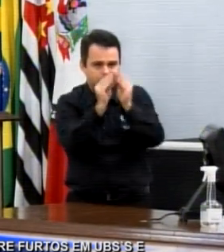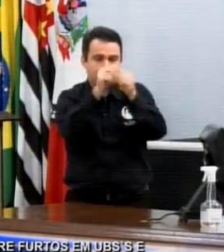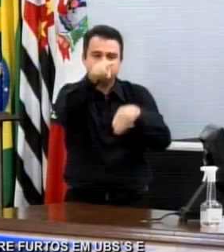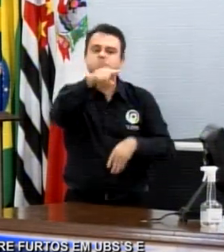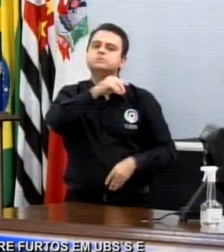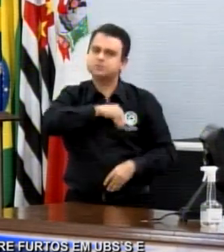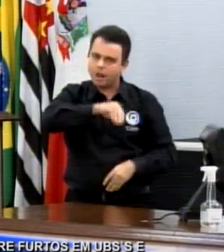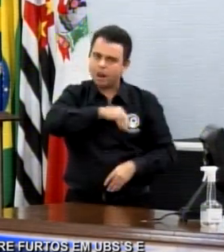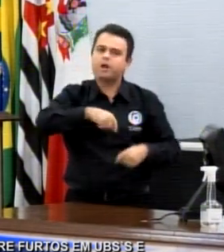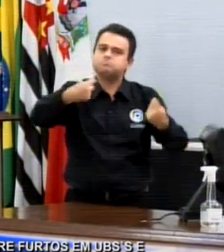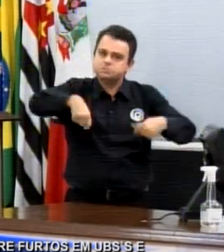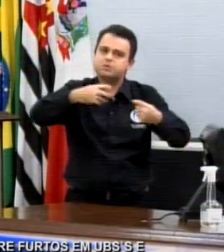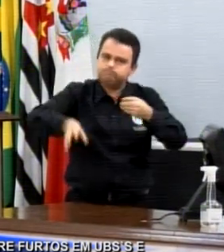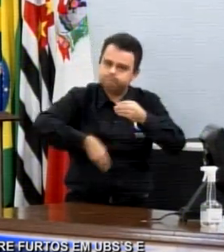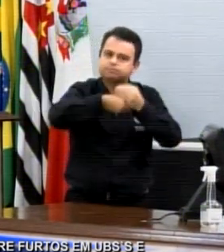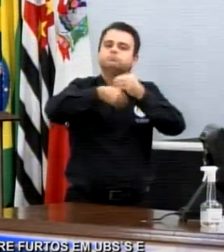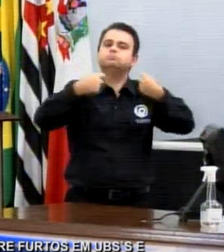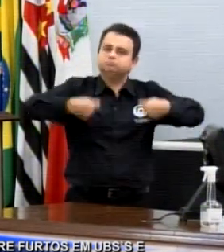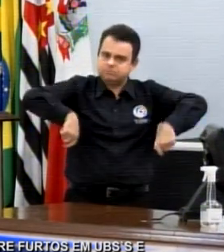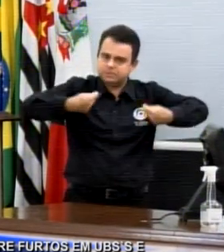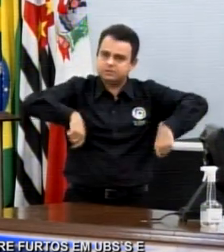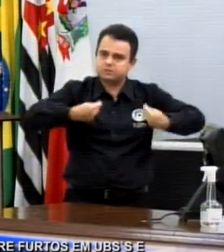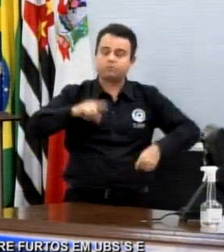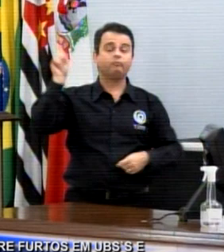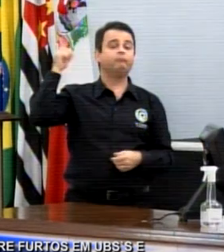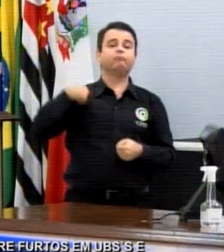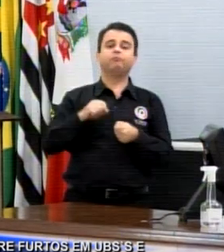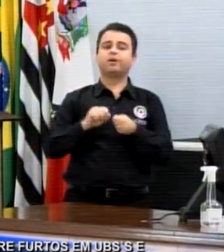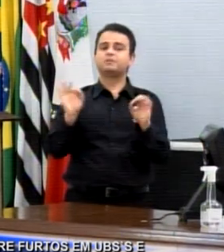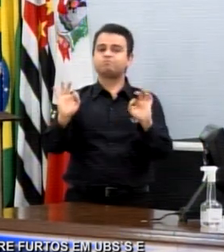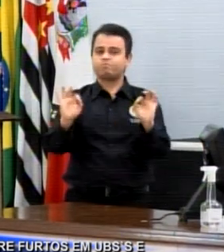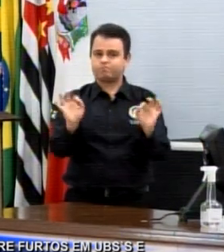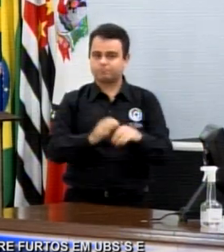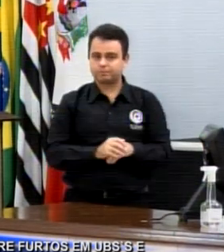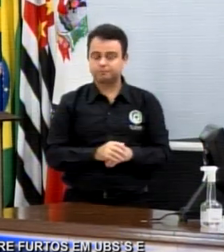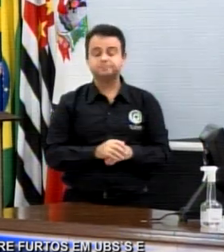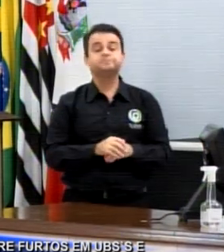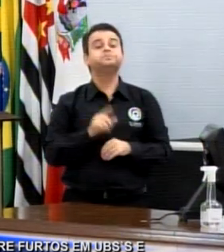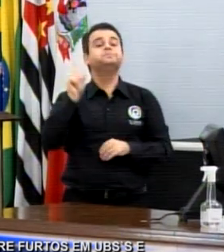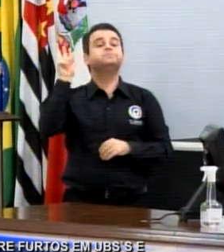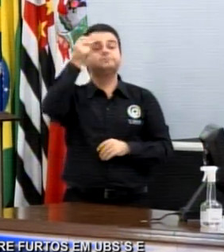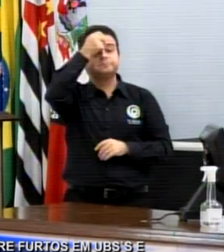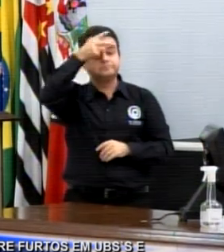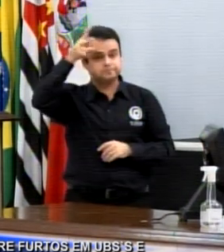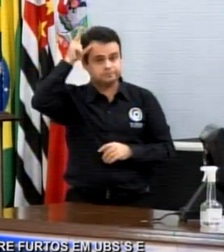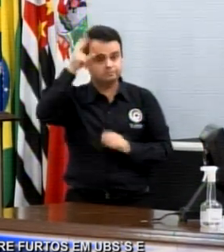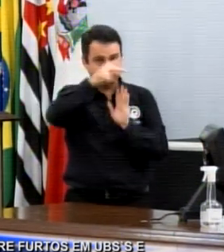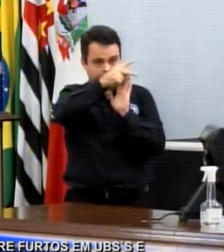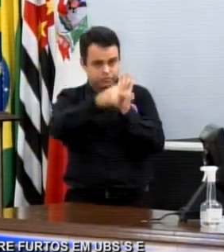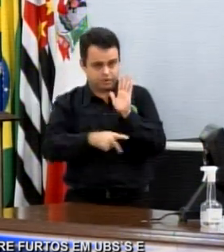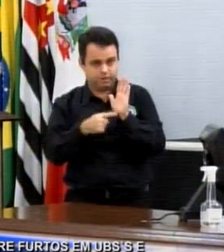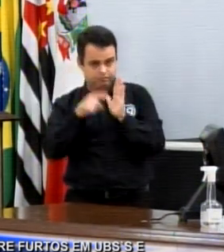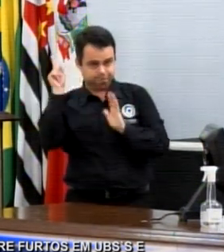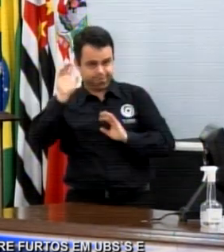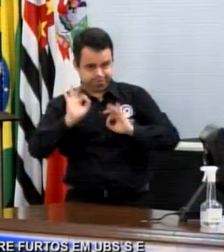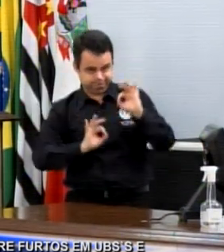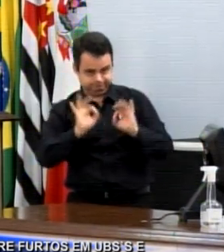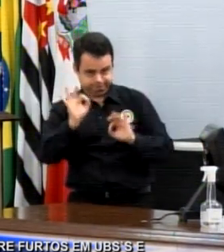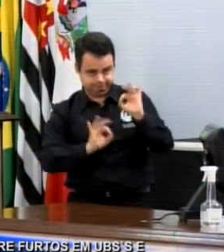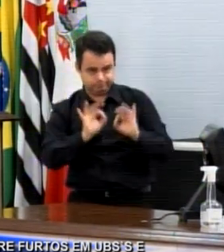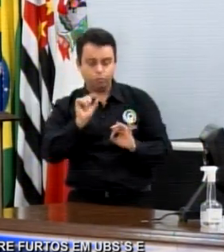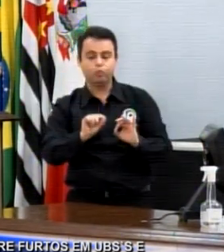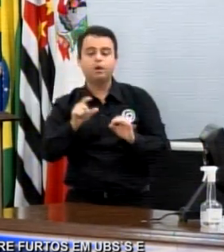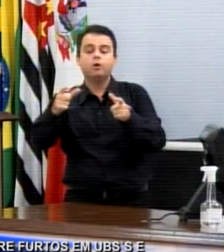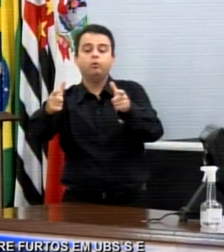Um projeto, Pedro, que está tramitando no Executivo, de todo espaço público, todo espaço público, por